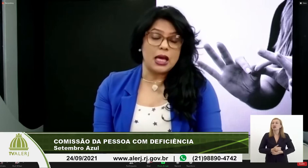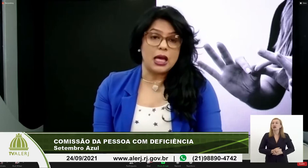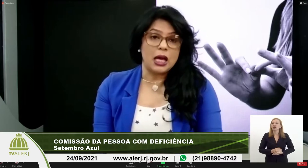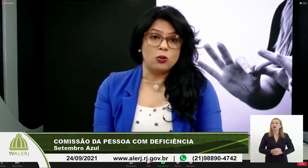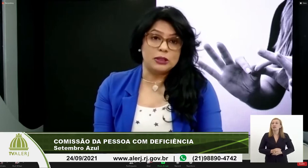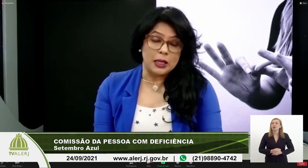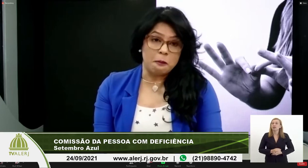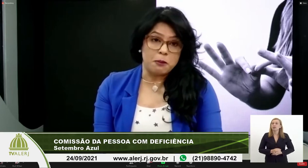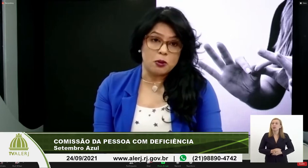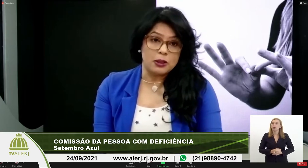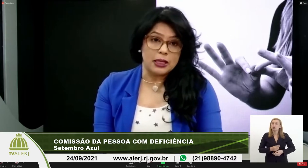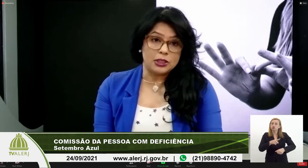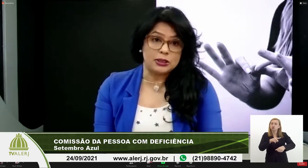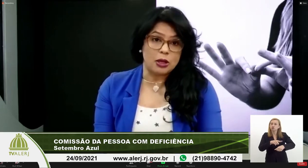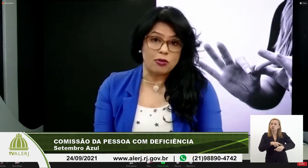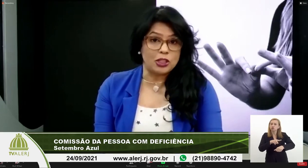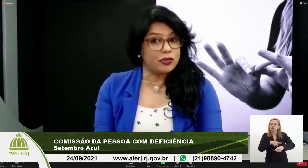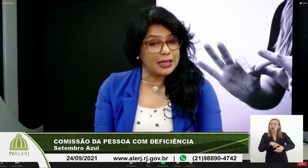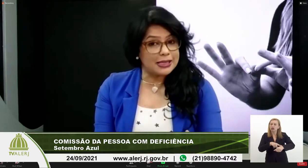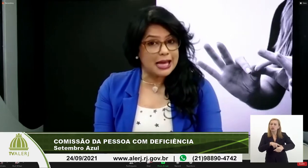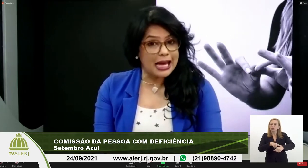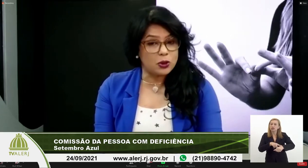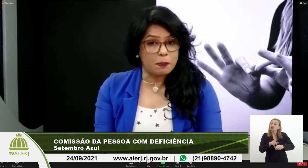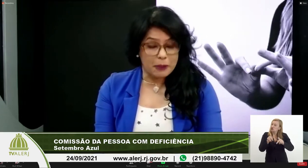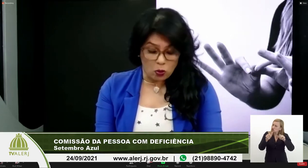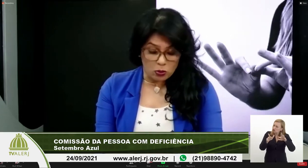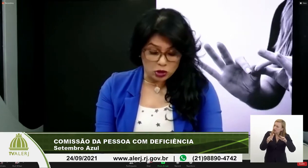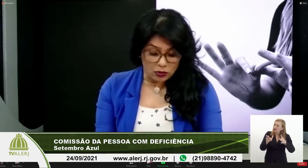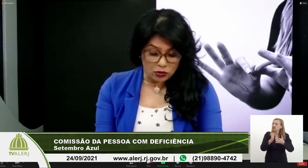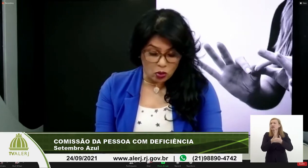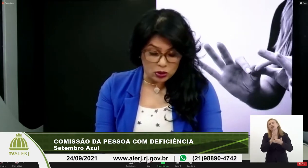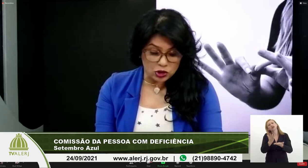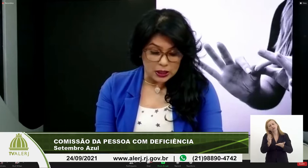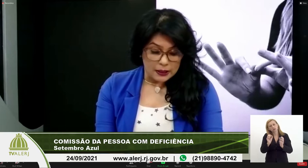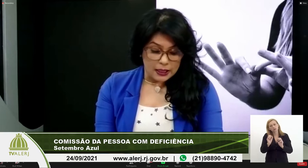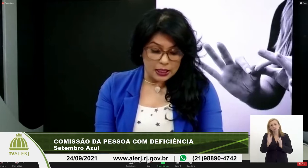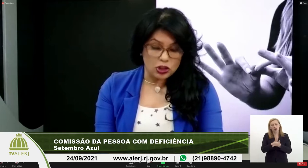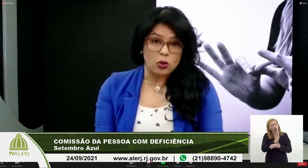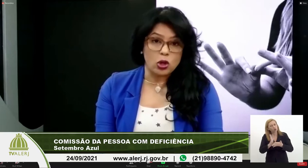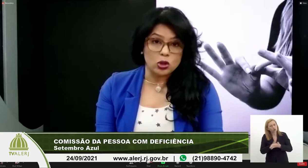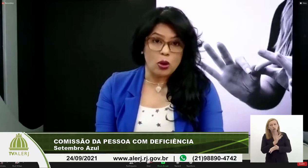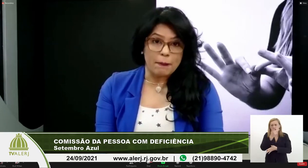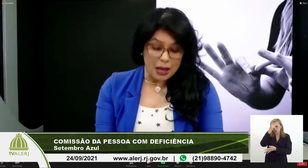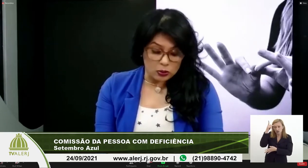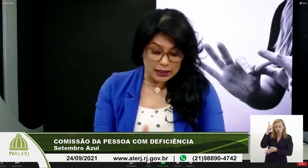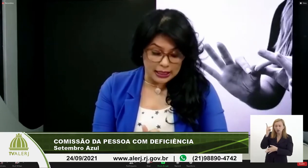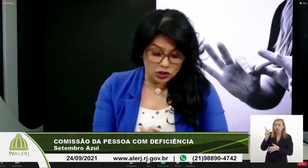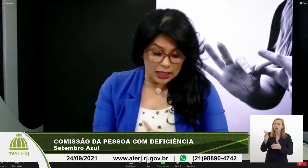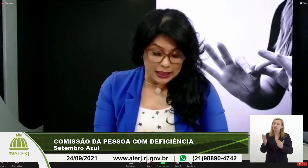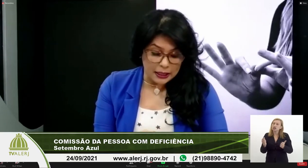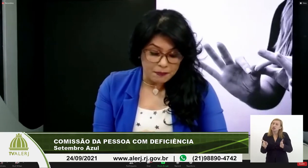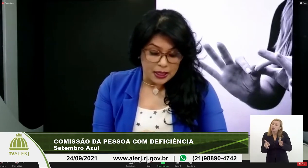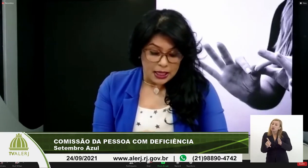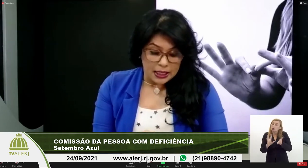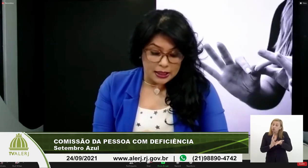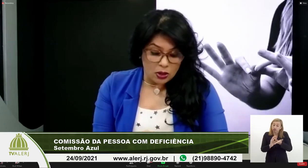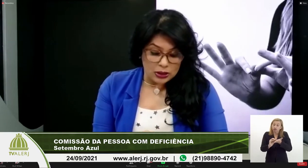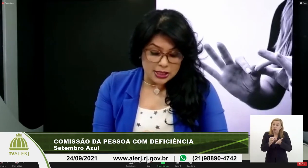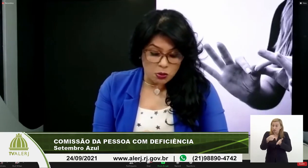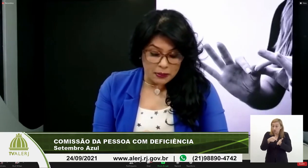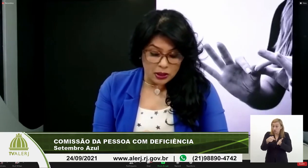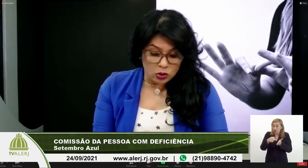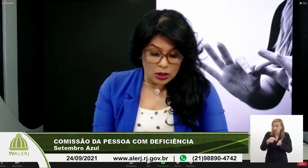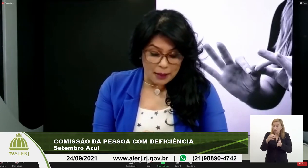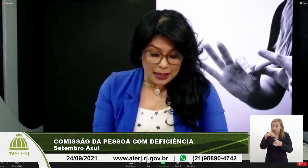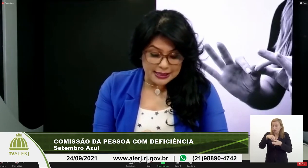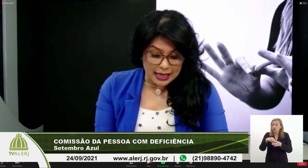um tempo, talvez, diferenciado para algumas pessoas, de acordo com a pauta, né? Que está aqui. Então,